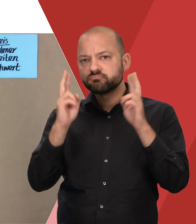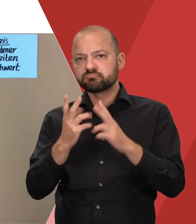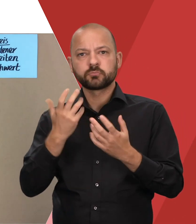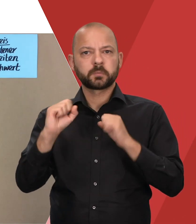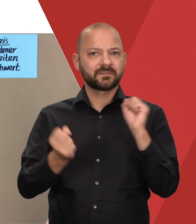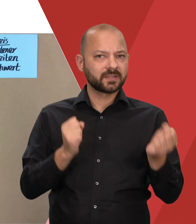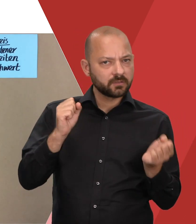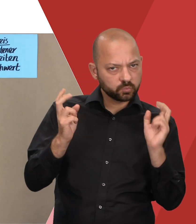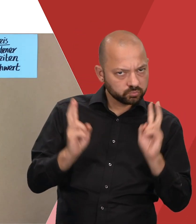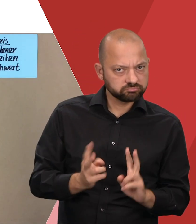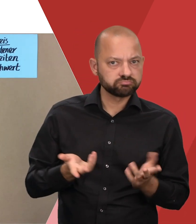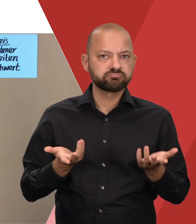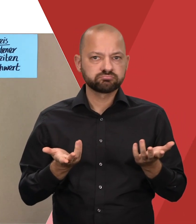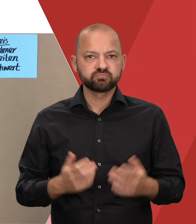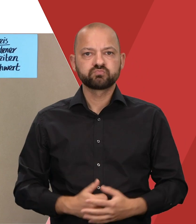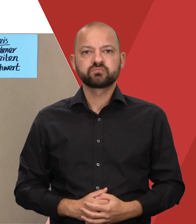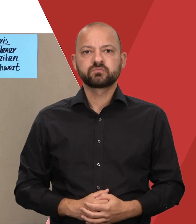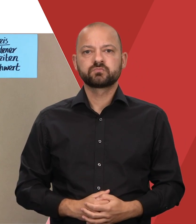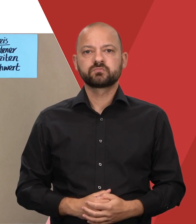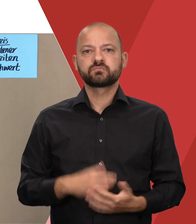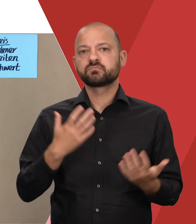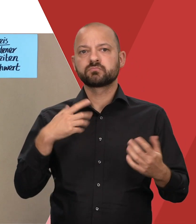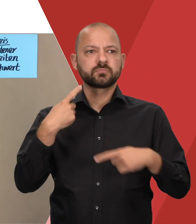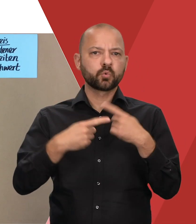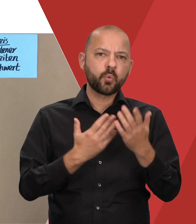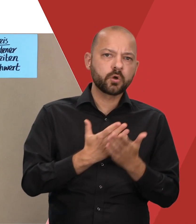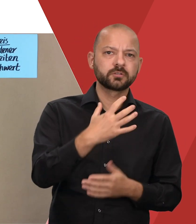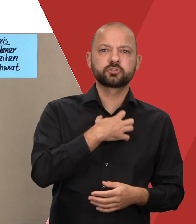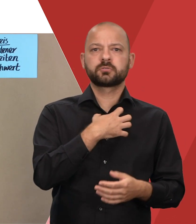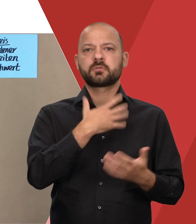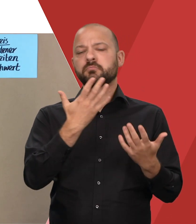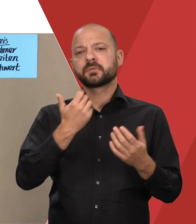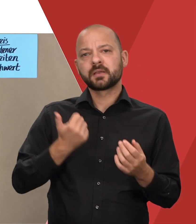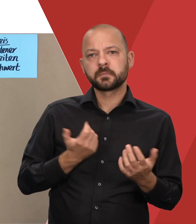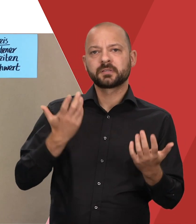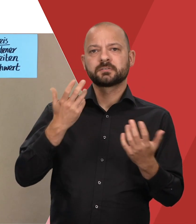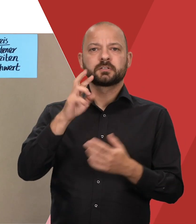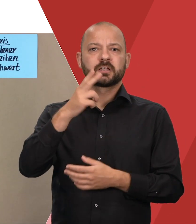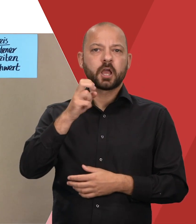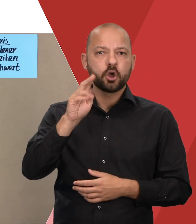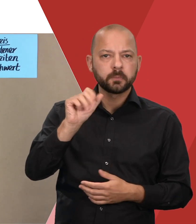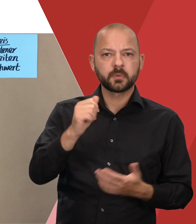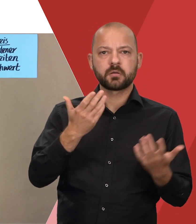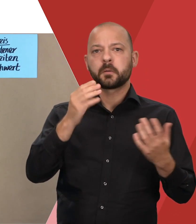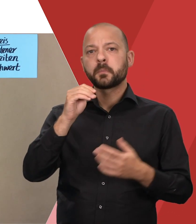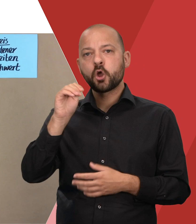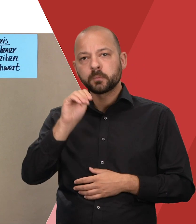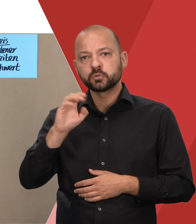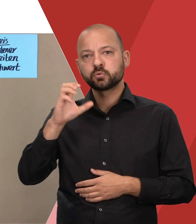Sprechens oder des Bewegungsapparates, chronische Erkrankungen wie Diabetes, Rheuma oder Morbus Crohn